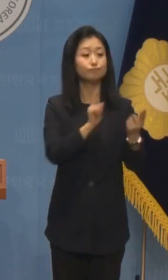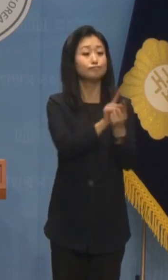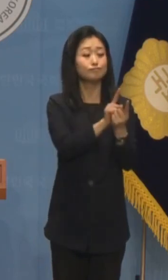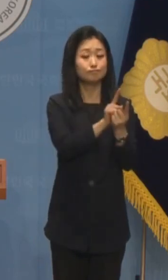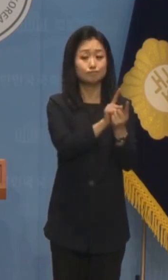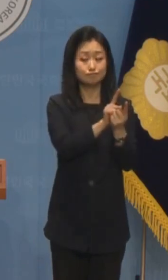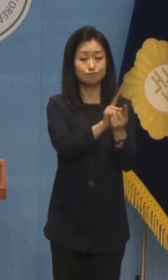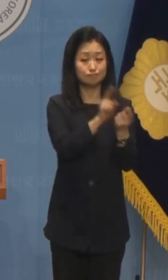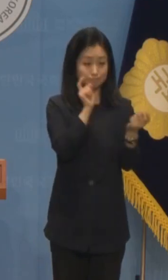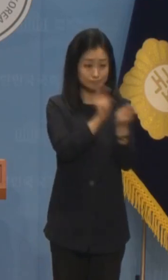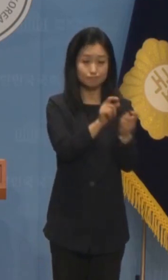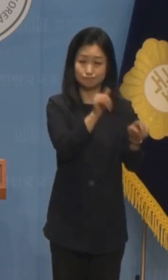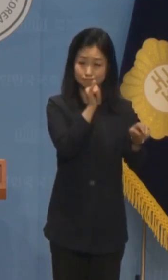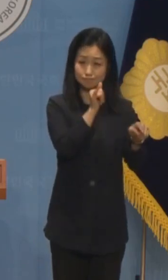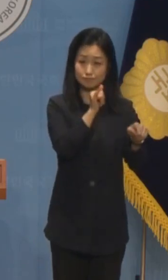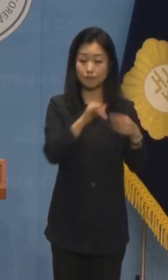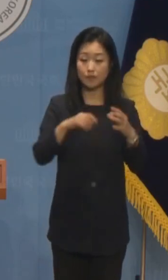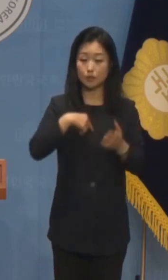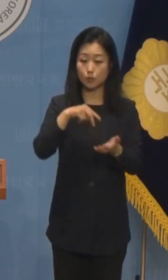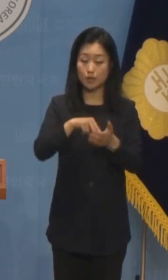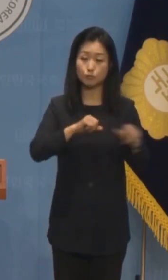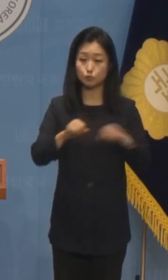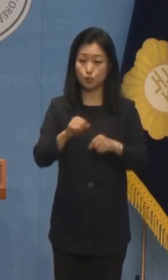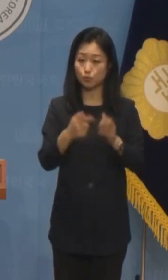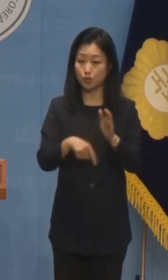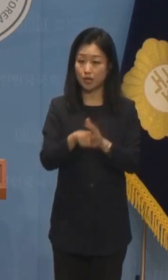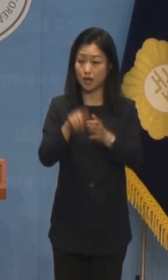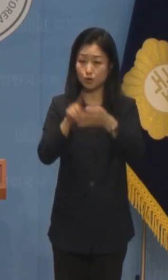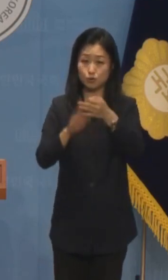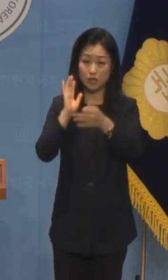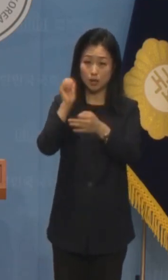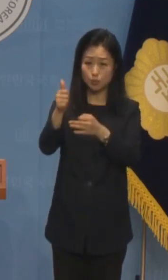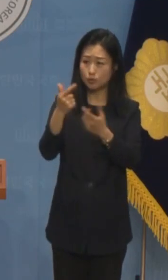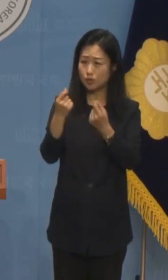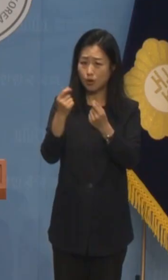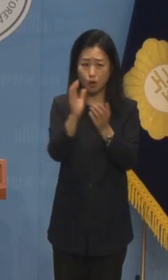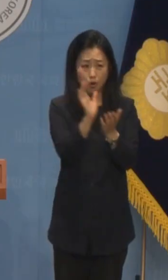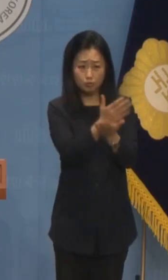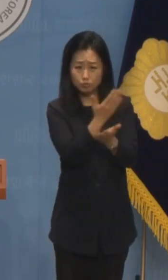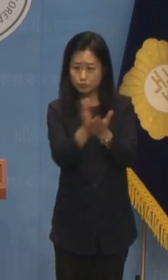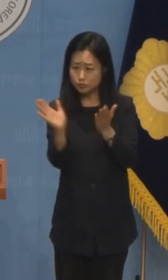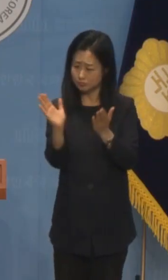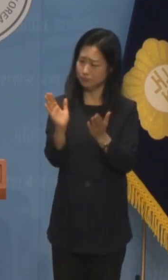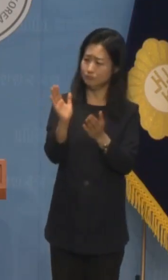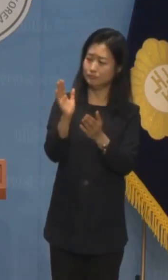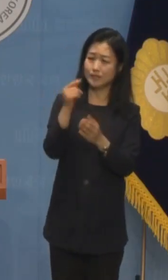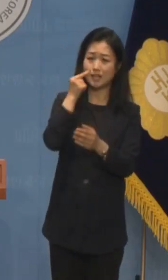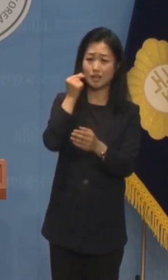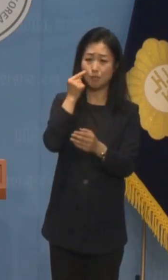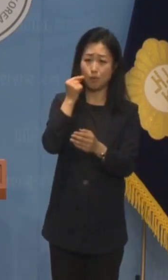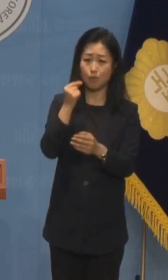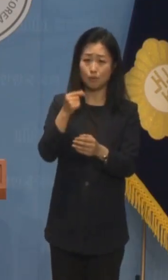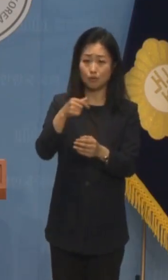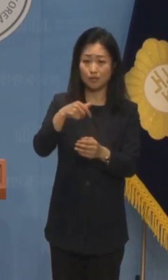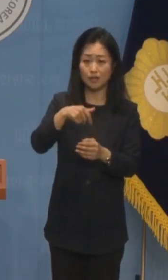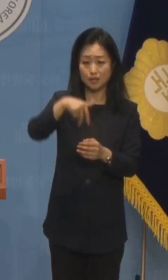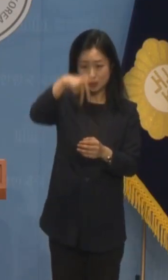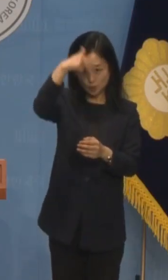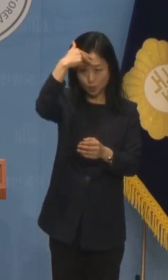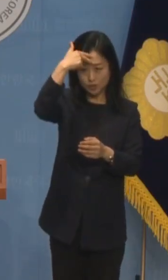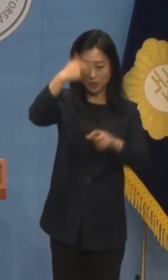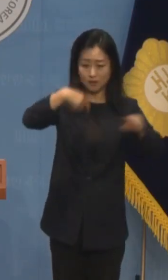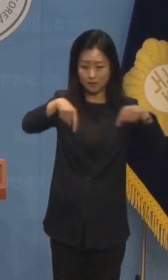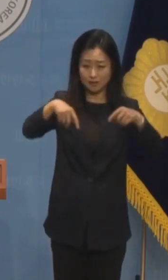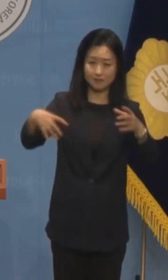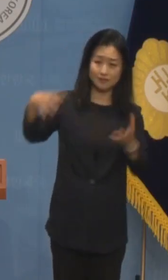특히 독립운동을 윤석열 대통령처럼 구분짓는 것은 일제의 조선총독부가 우리